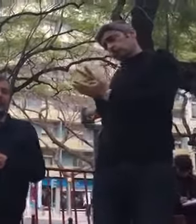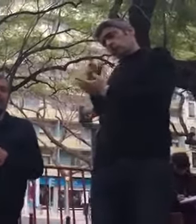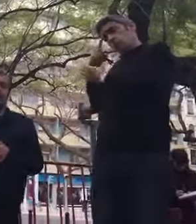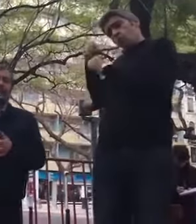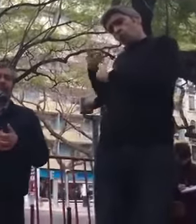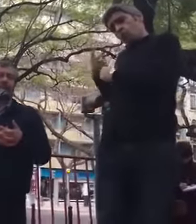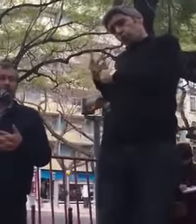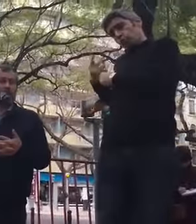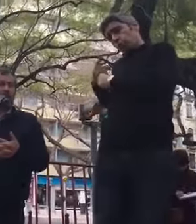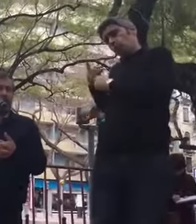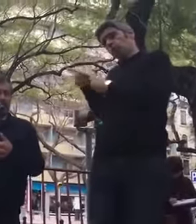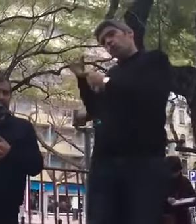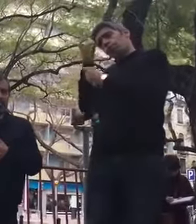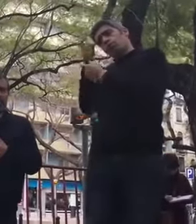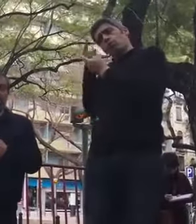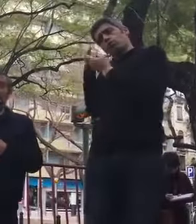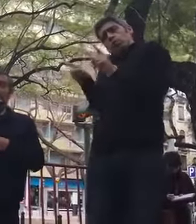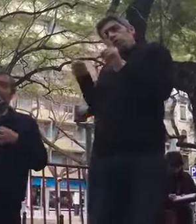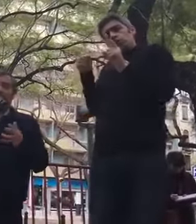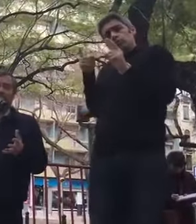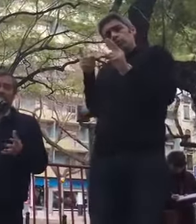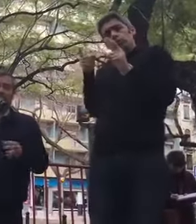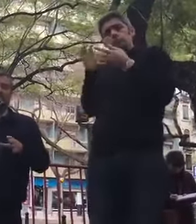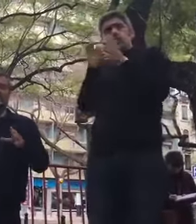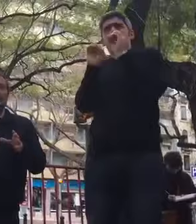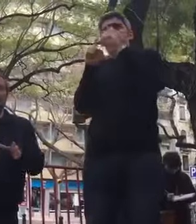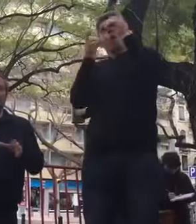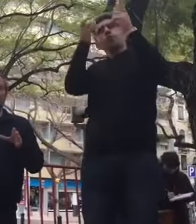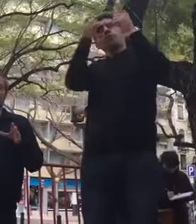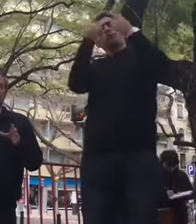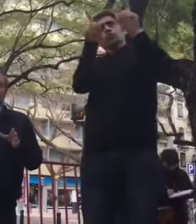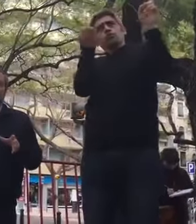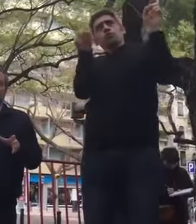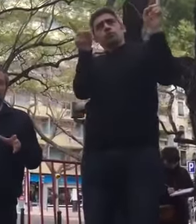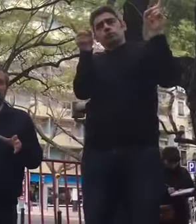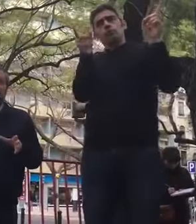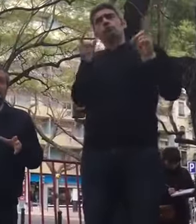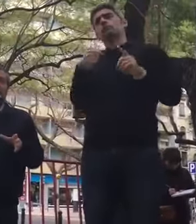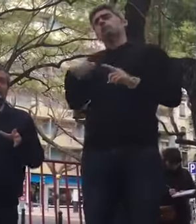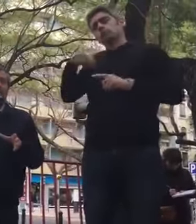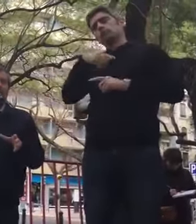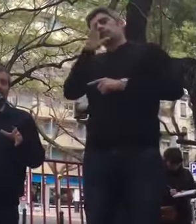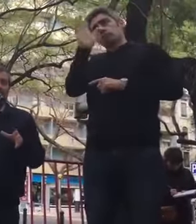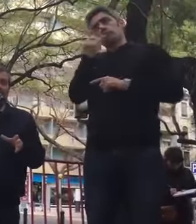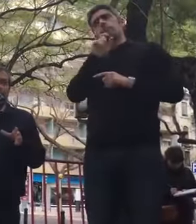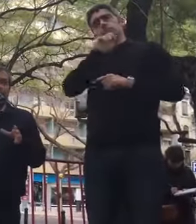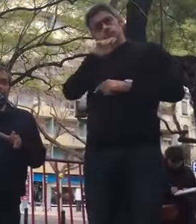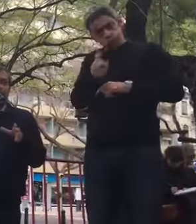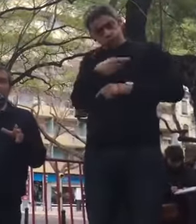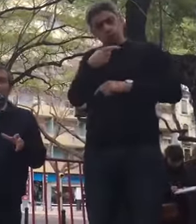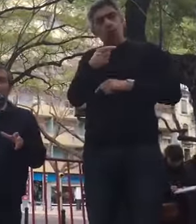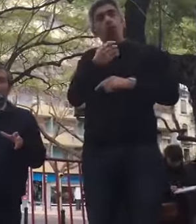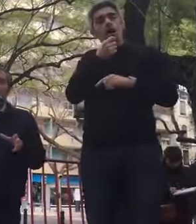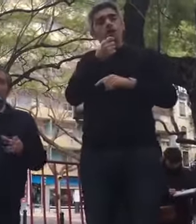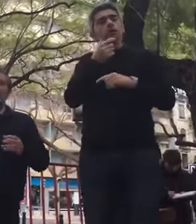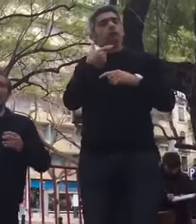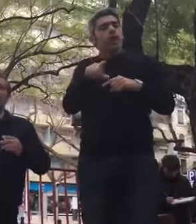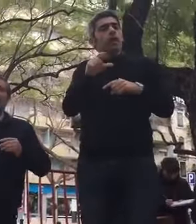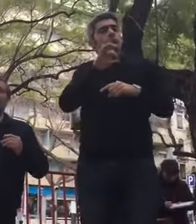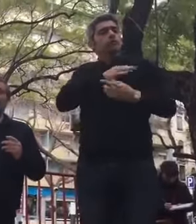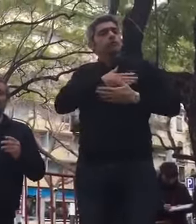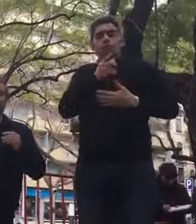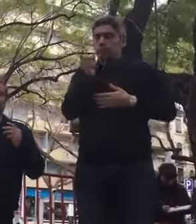precisamente em sentido contrário. Ou seja, e como dissemos, pode entrar na carreira só quem for profissionalizado,